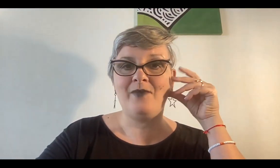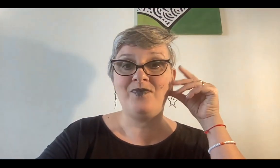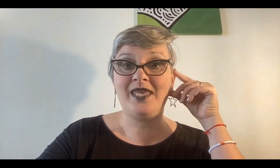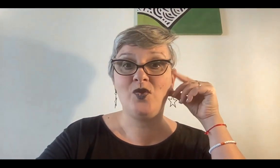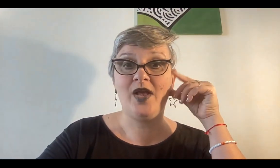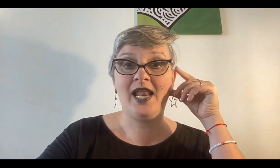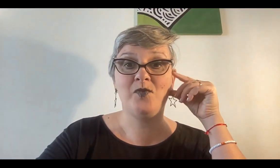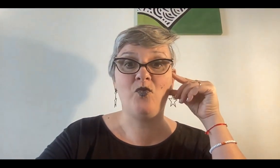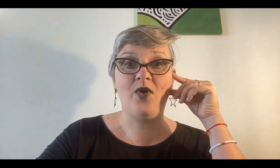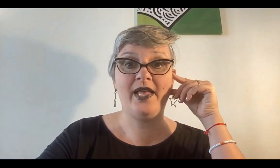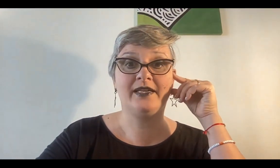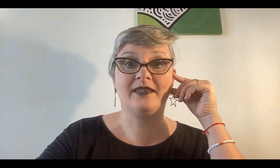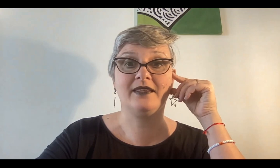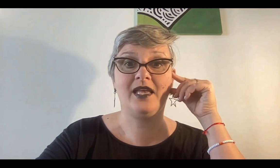Miedo a la muerte.